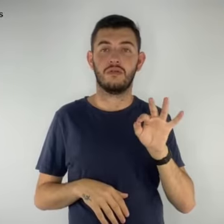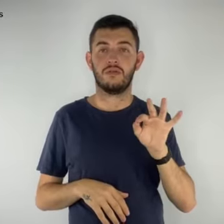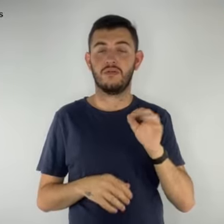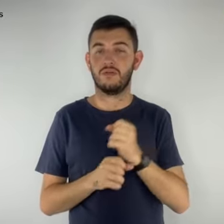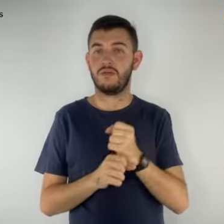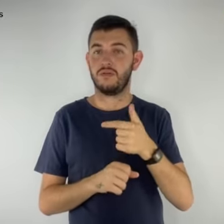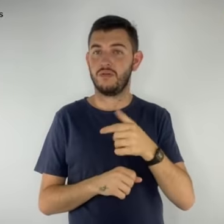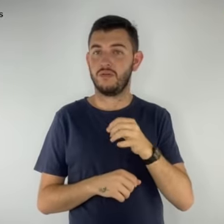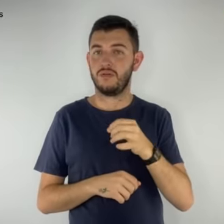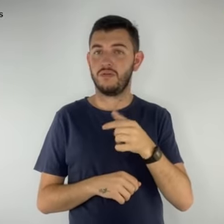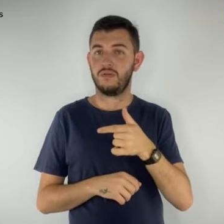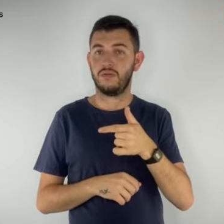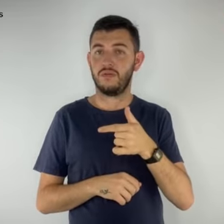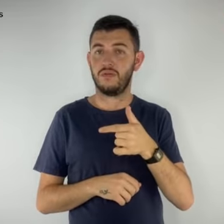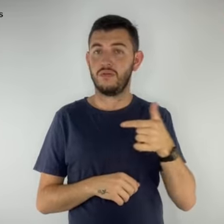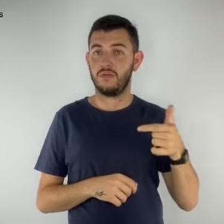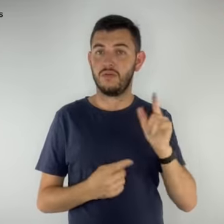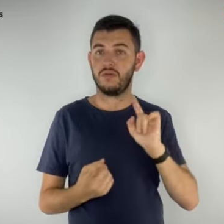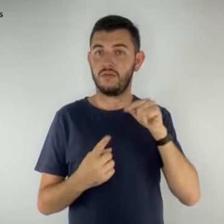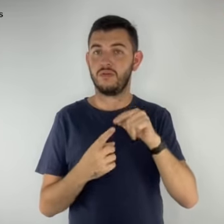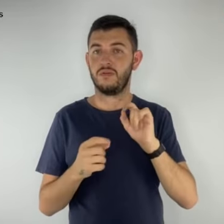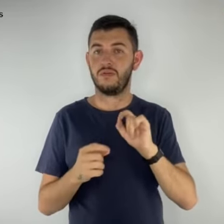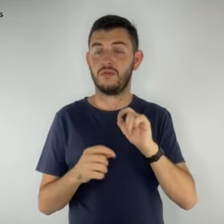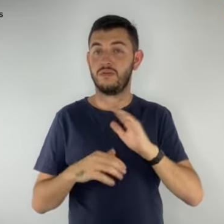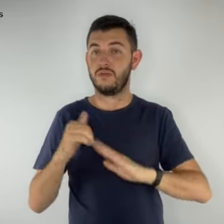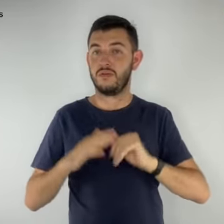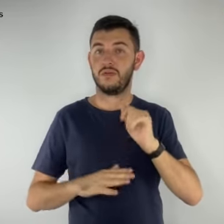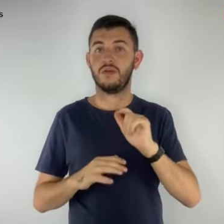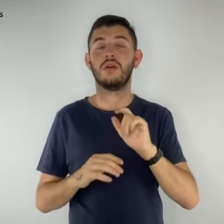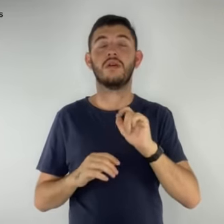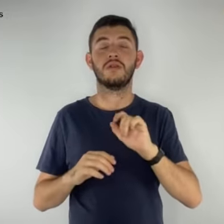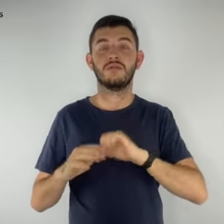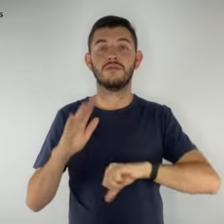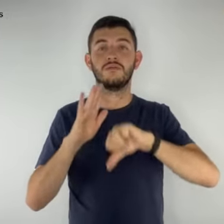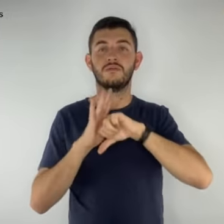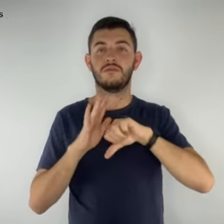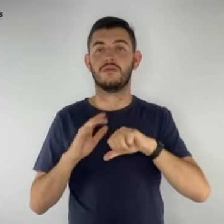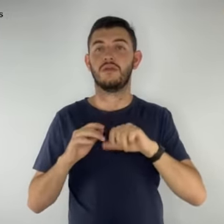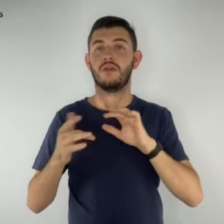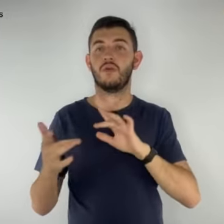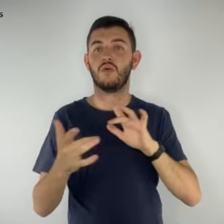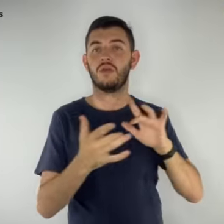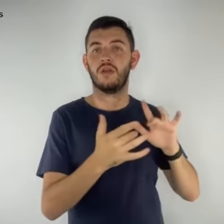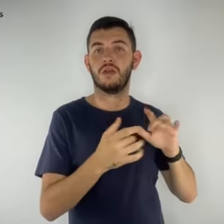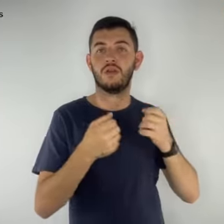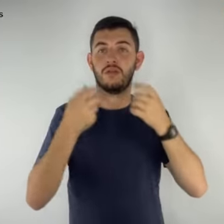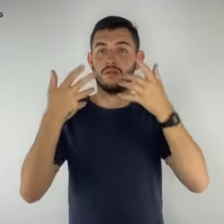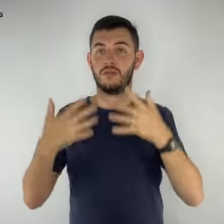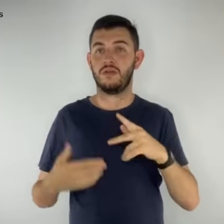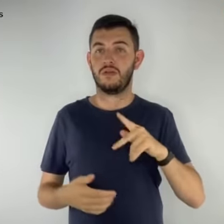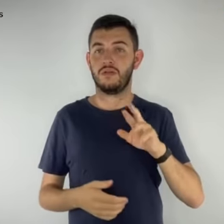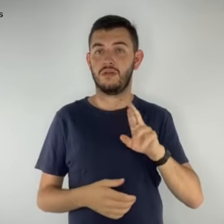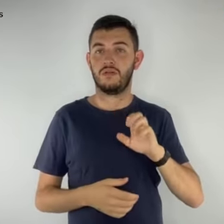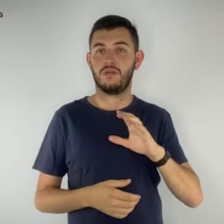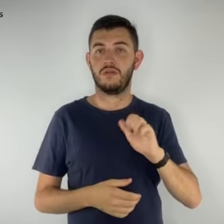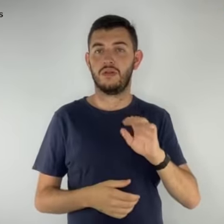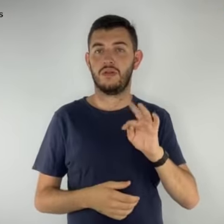crime. Os golpistas estão entrando em contato com a categoria, dizendo que o precatório está